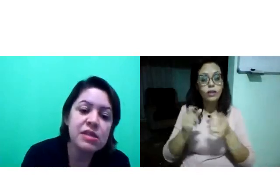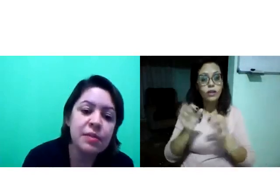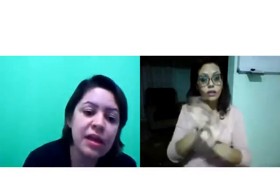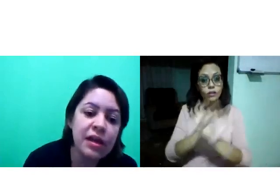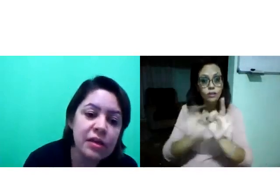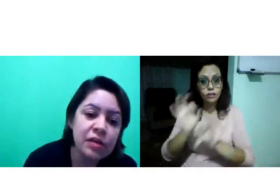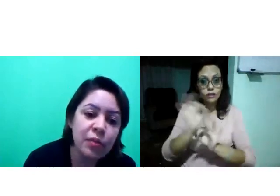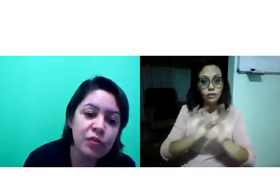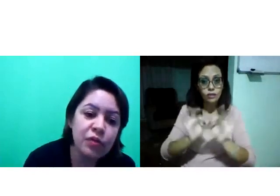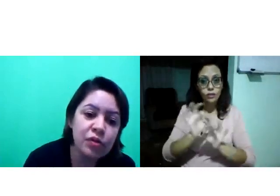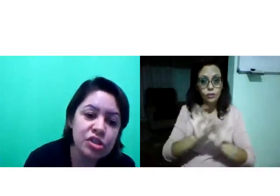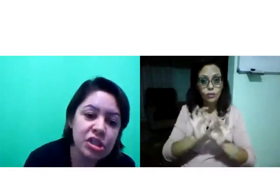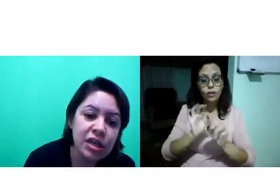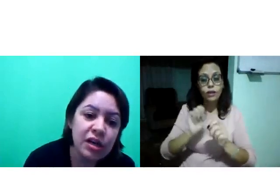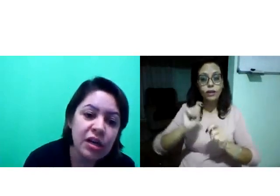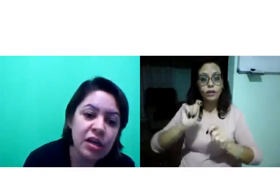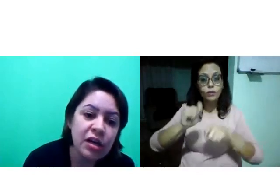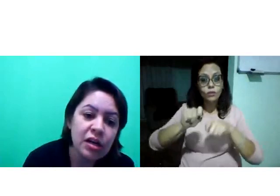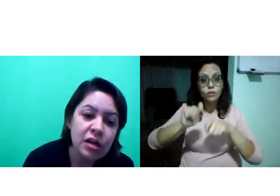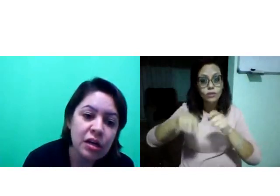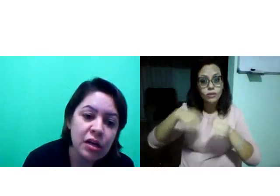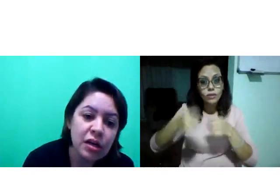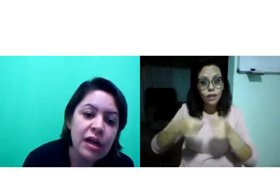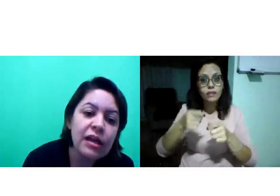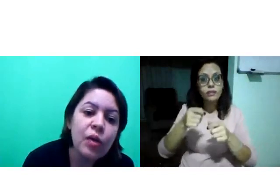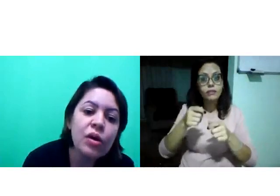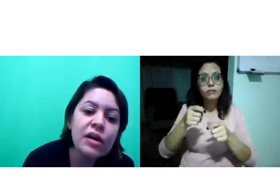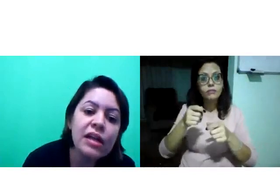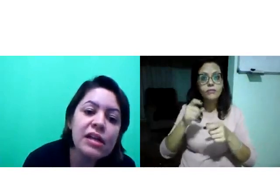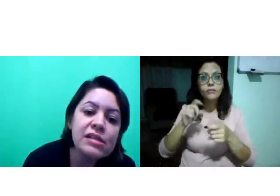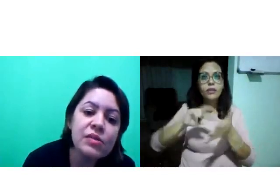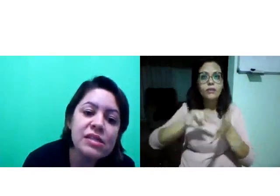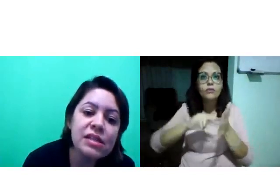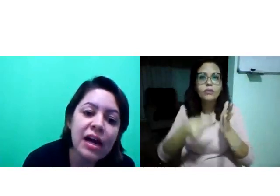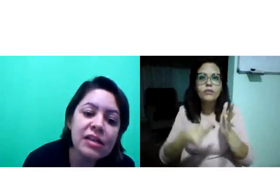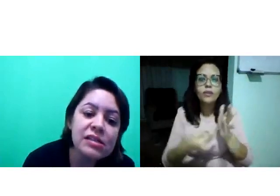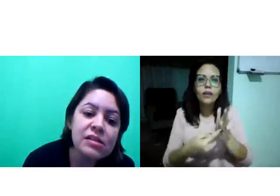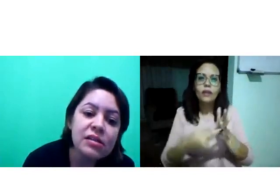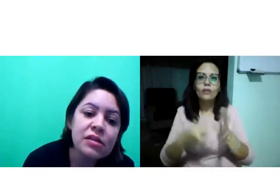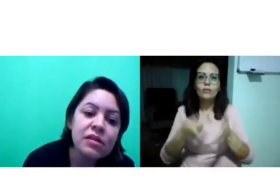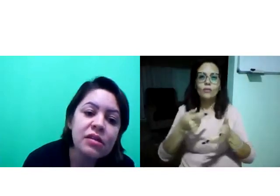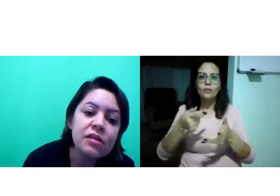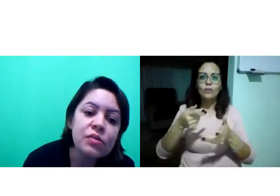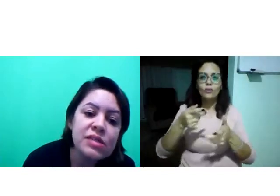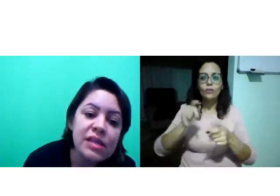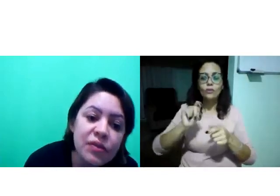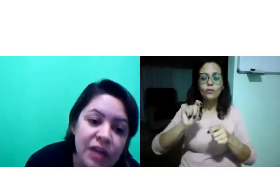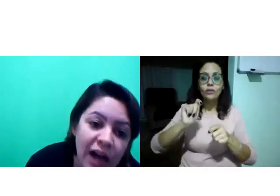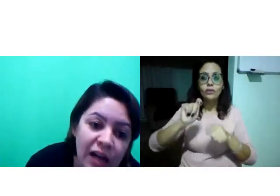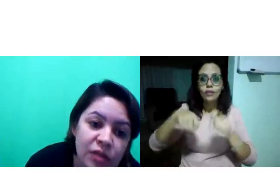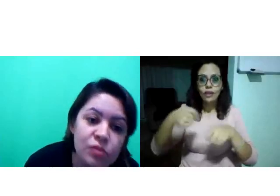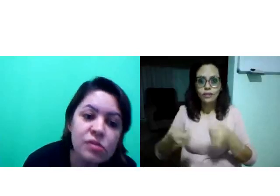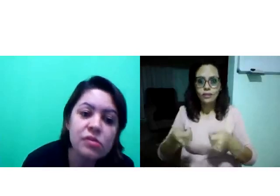Vocês perceberam que a morfologia, ela organiza os sinais, os